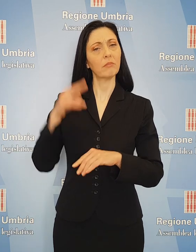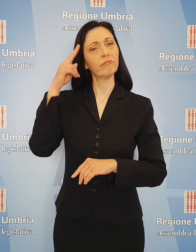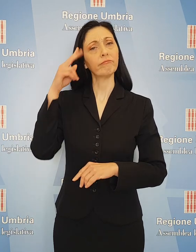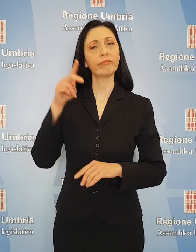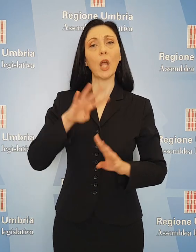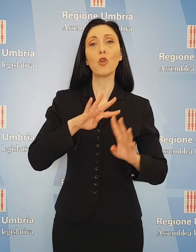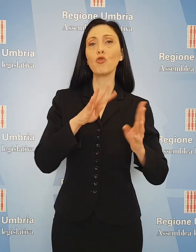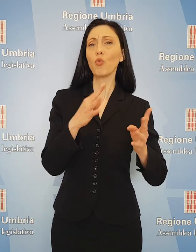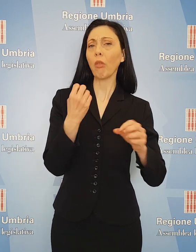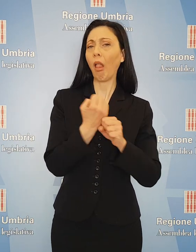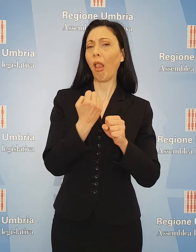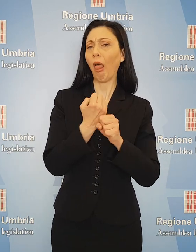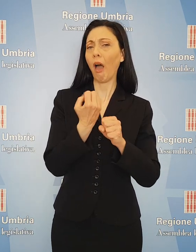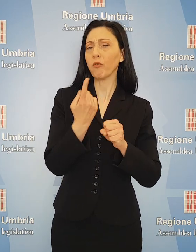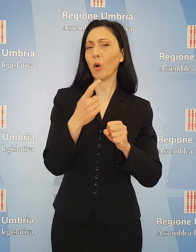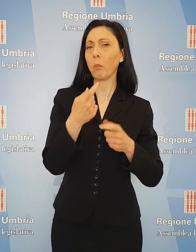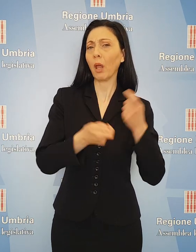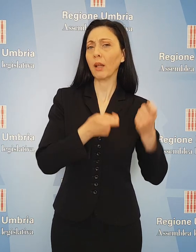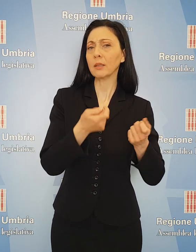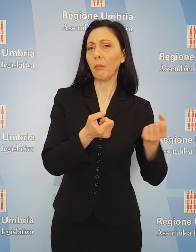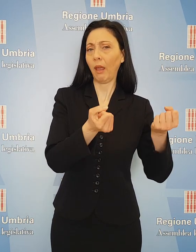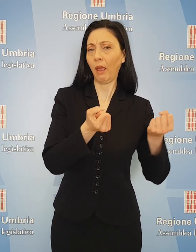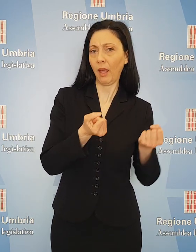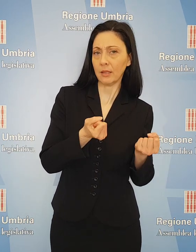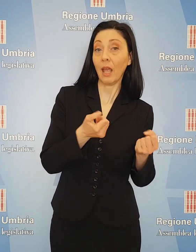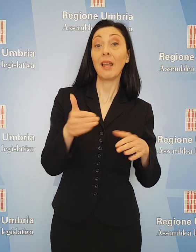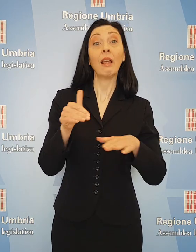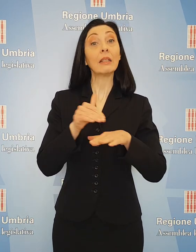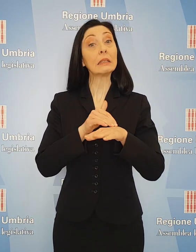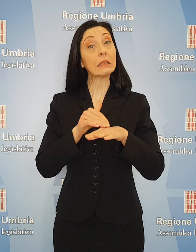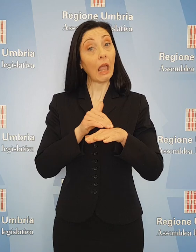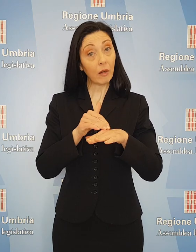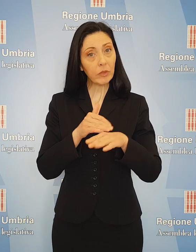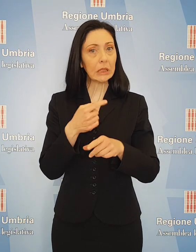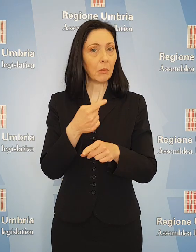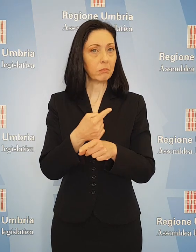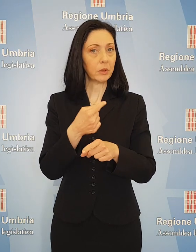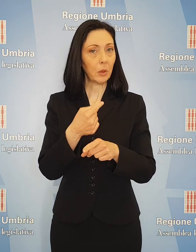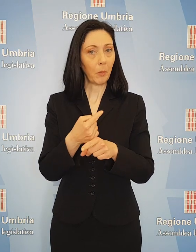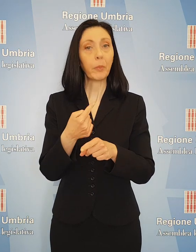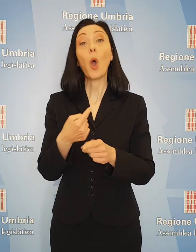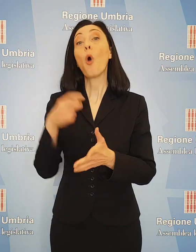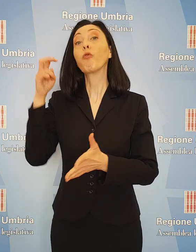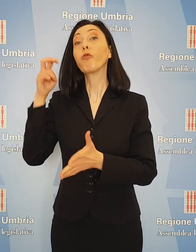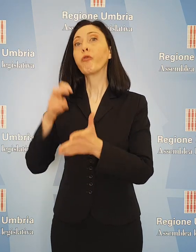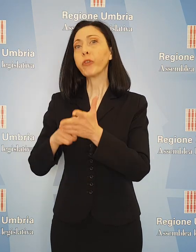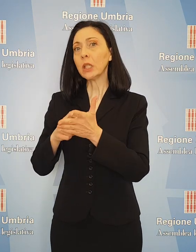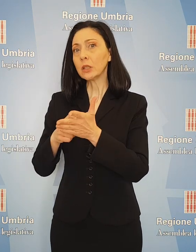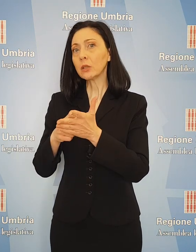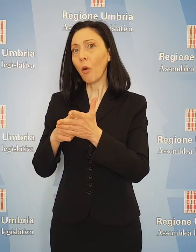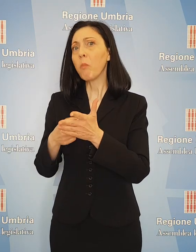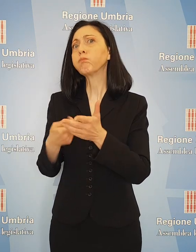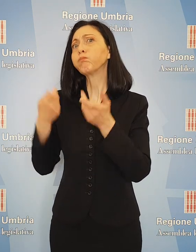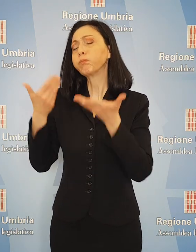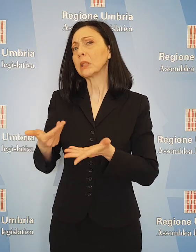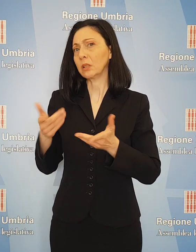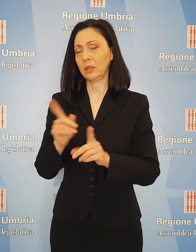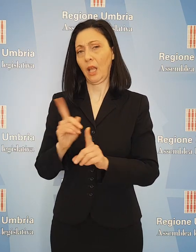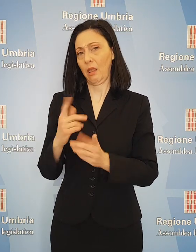la Giunta ha lavorato per ridurre le spese senza intaccare i servizi e senza aumentare la pressione fiscale. A differenza del passato, ha detto l